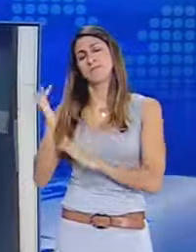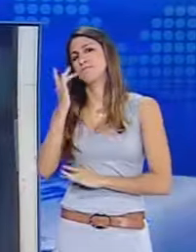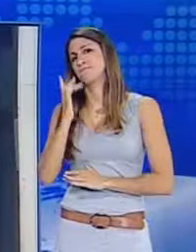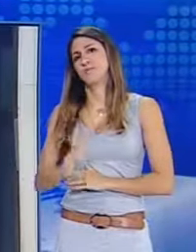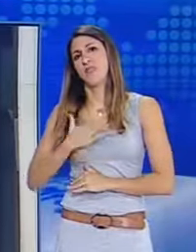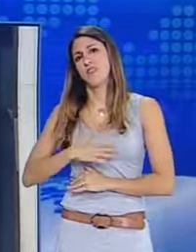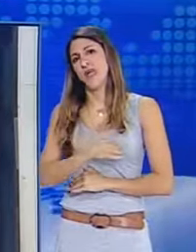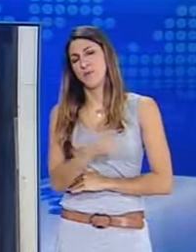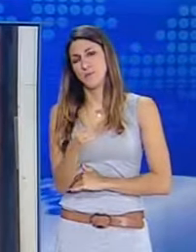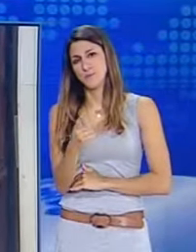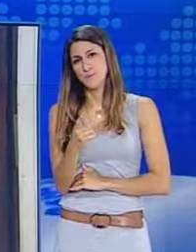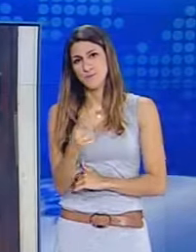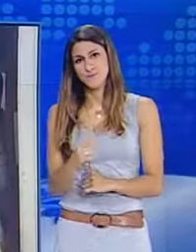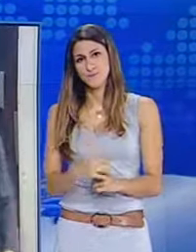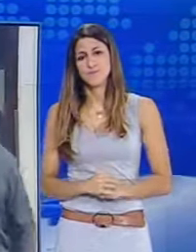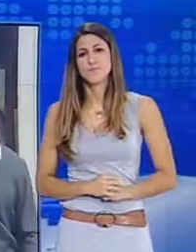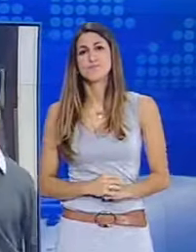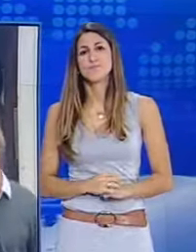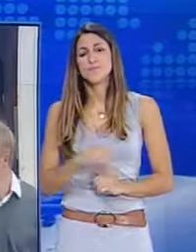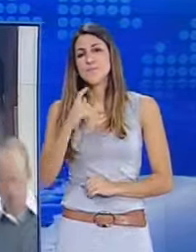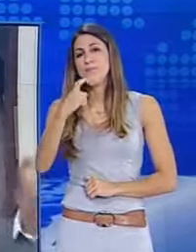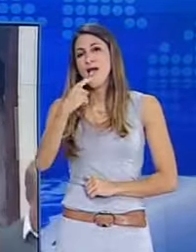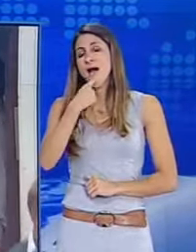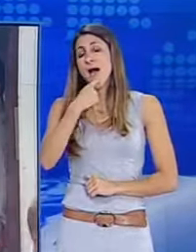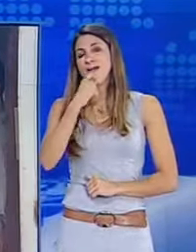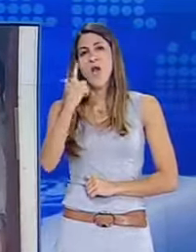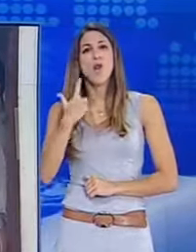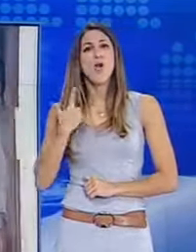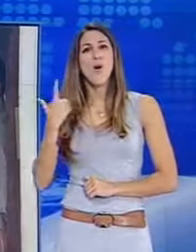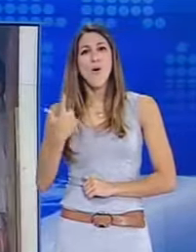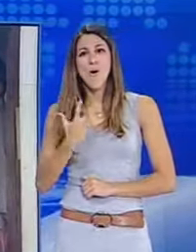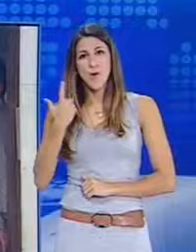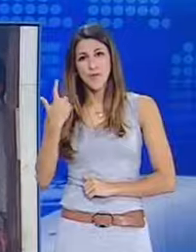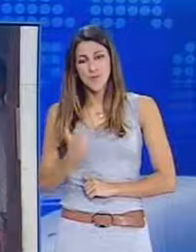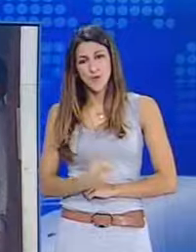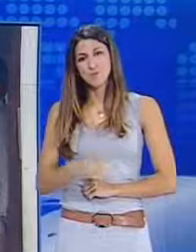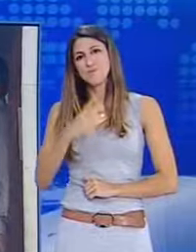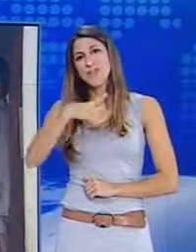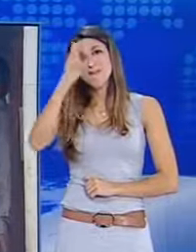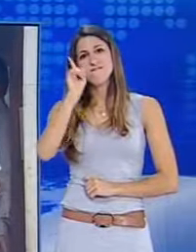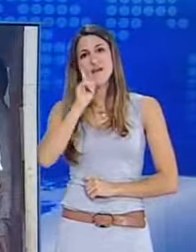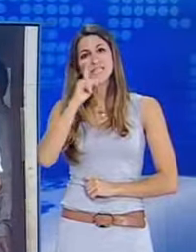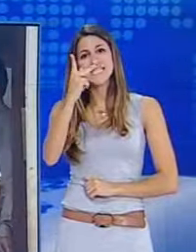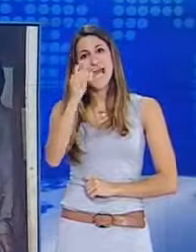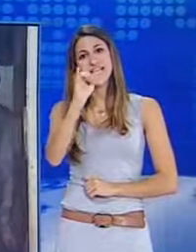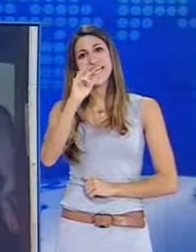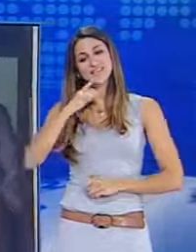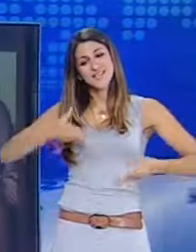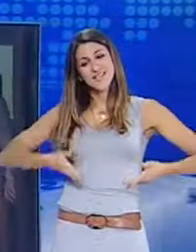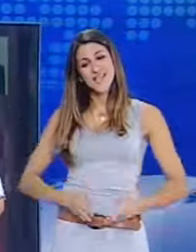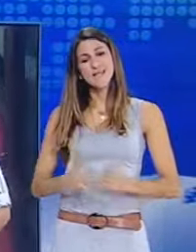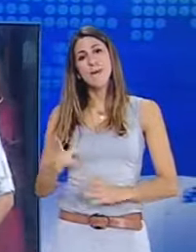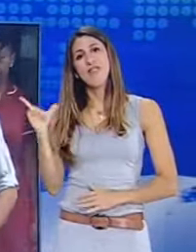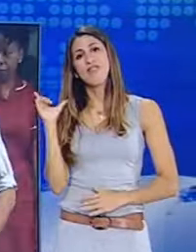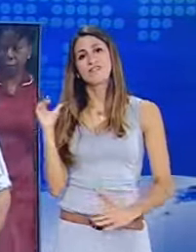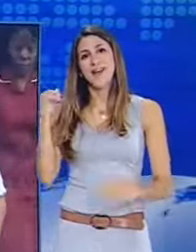Την πρώτη του δημόσια εμφάνιση έκανε χθες βράδυ ο νεογέννητος γιος του πρίγκιπα Βίλιαμ και της Δούκισας του Κέιμπριτς υπό τις επεφημίες του πλήθους που είχε